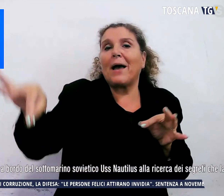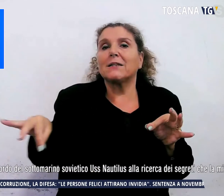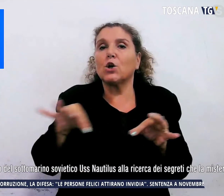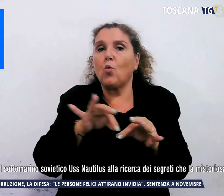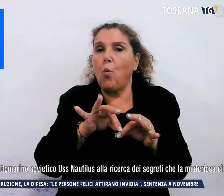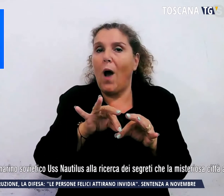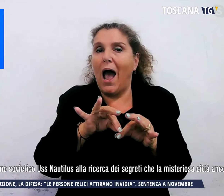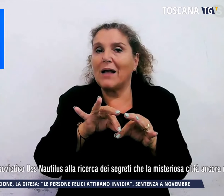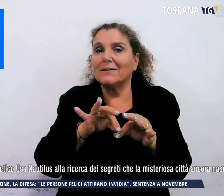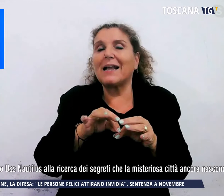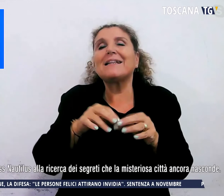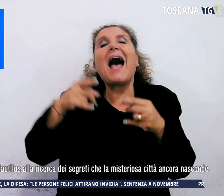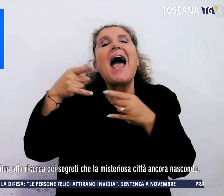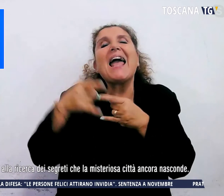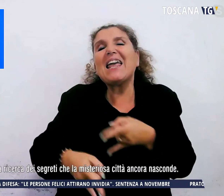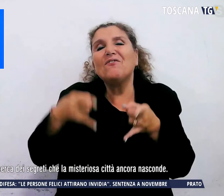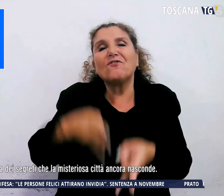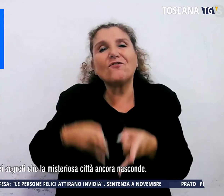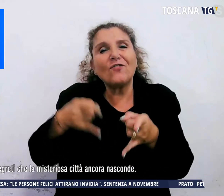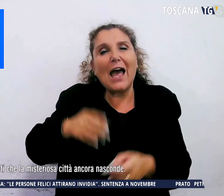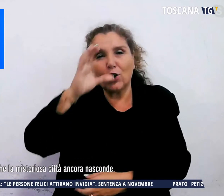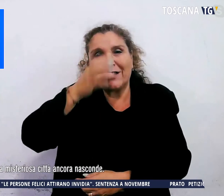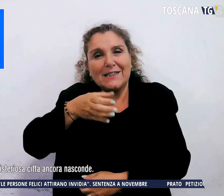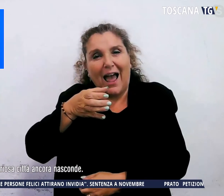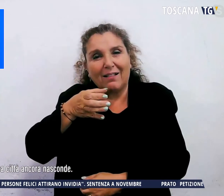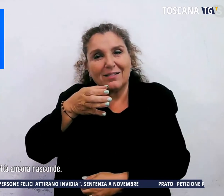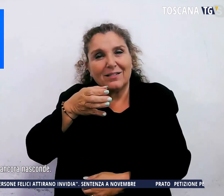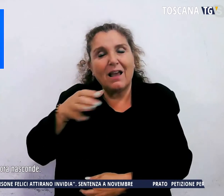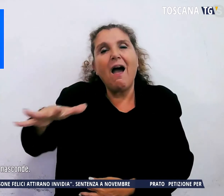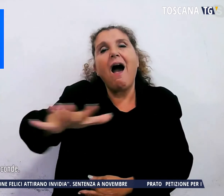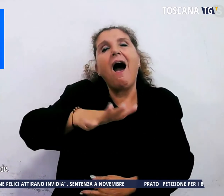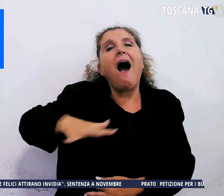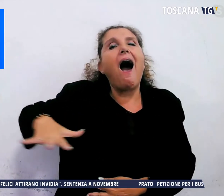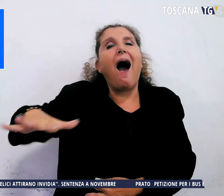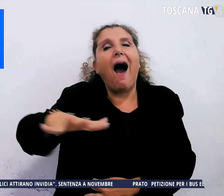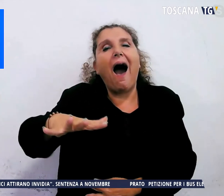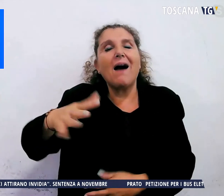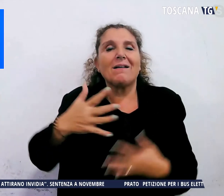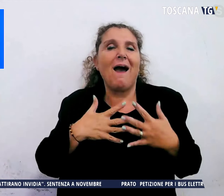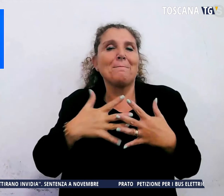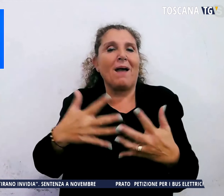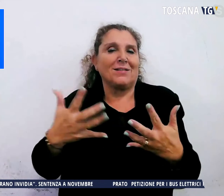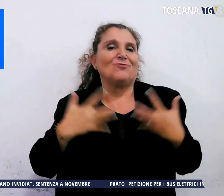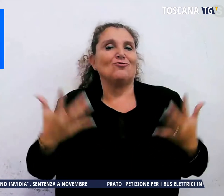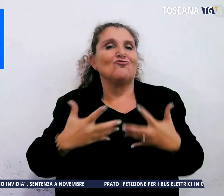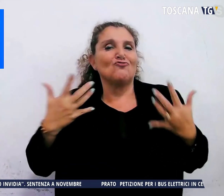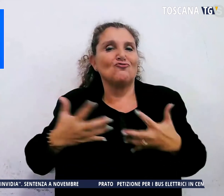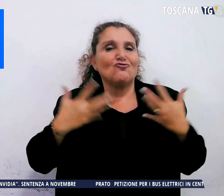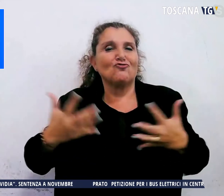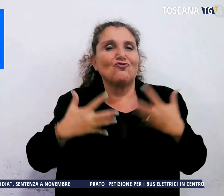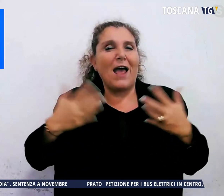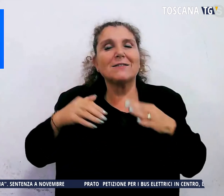'Inferno di Dante all'area dedicata agli amanti della scienza e dell'ufologia.